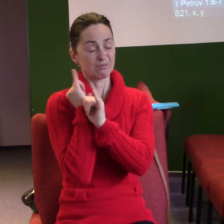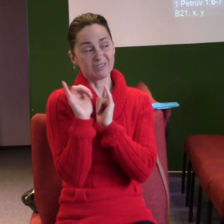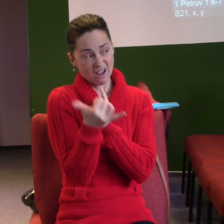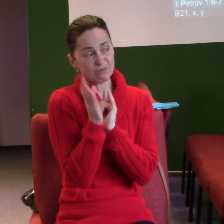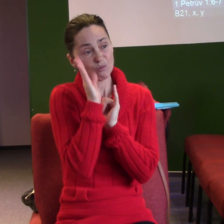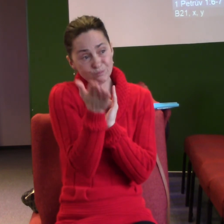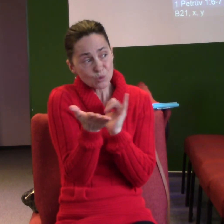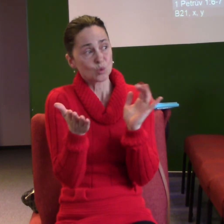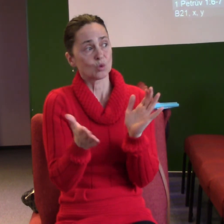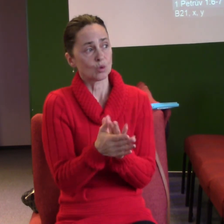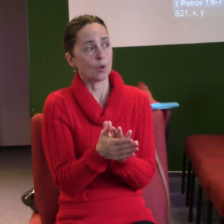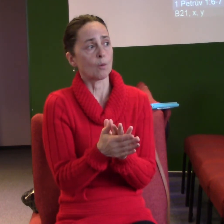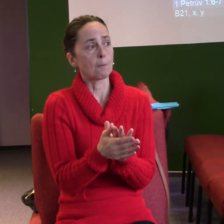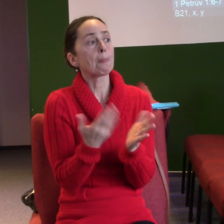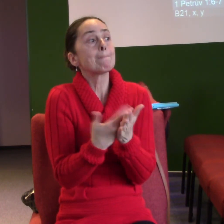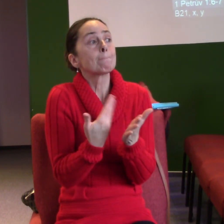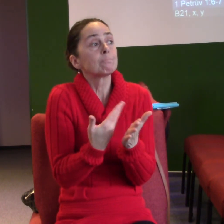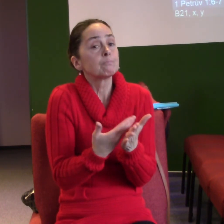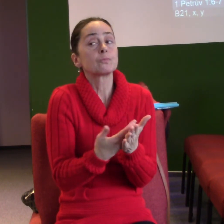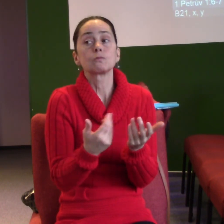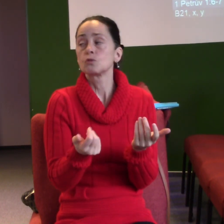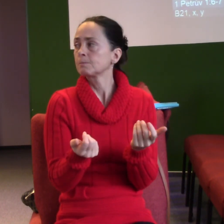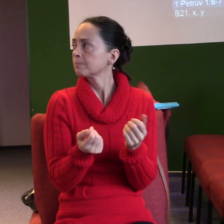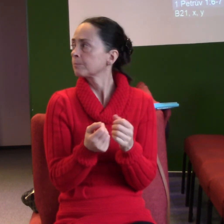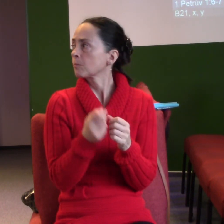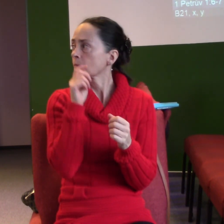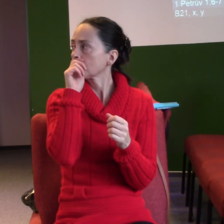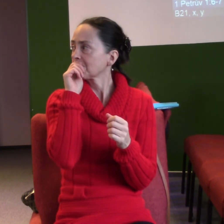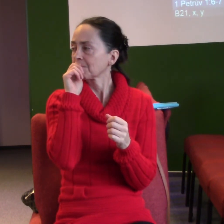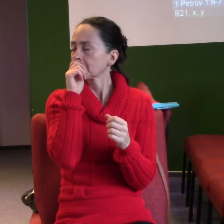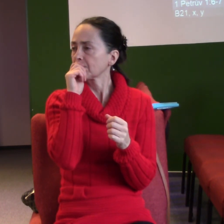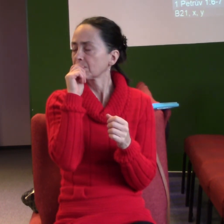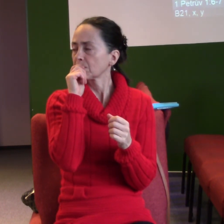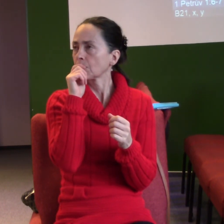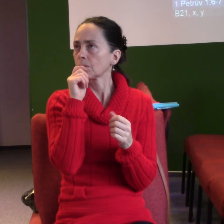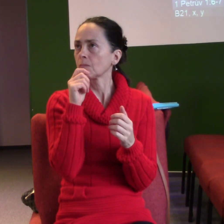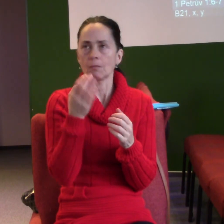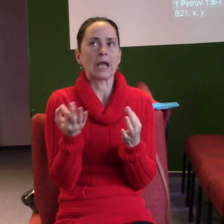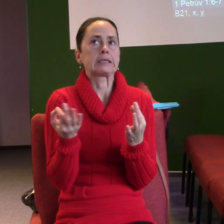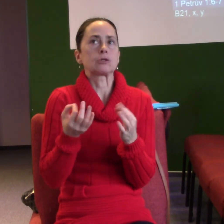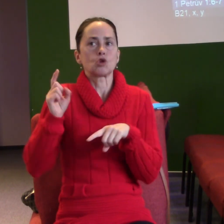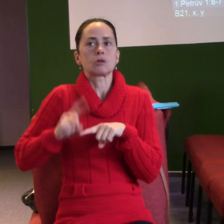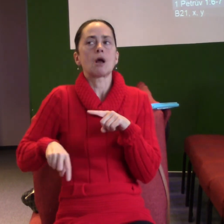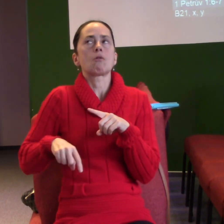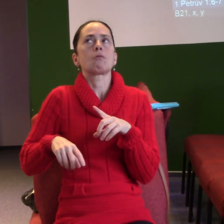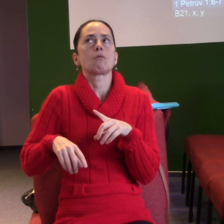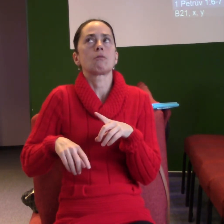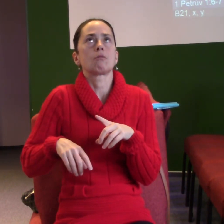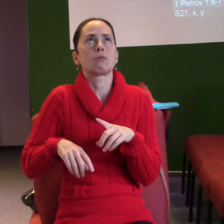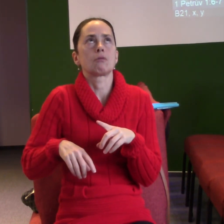Protože se stalo to předtím. Tohle je důsledek. A pak to zhrňuje a tady je všechno.